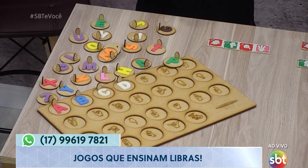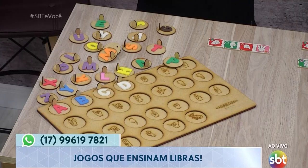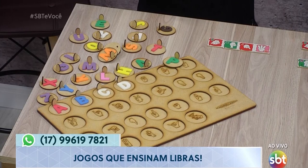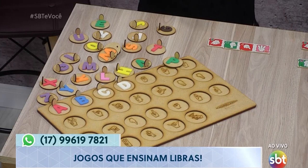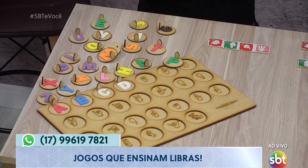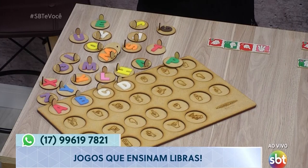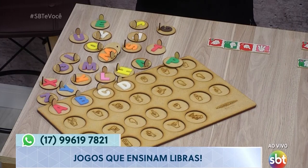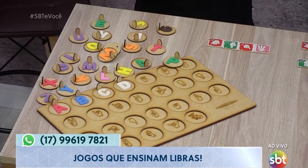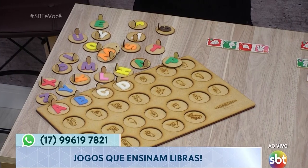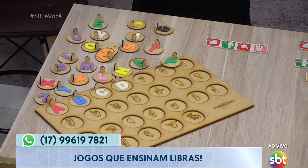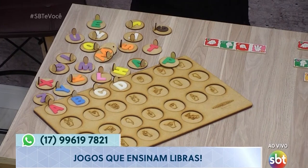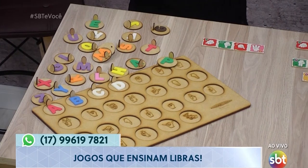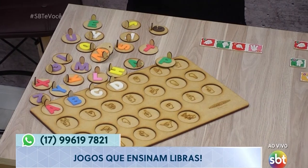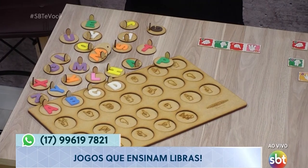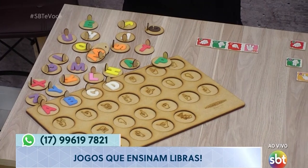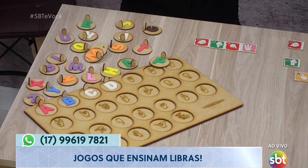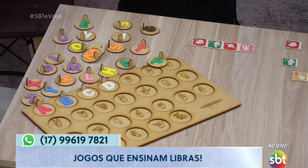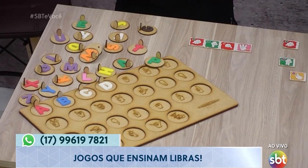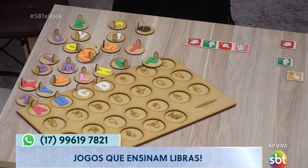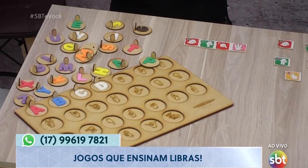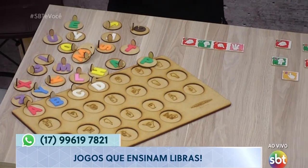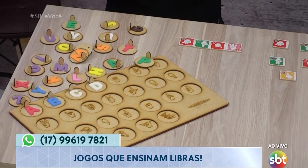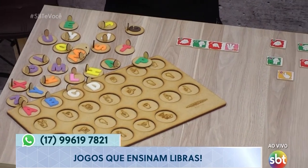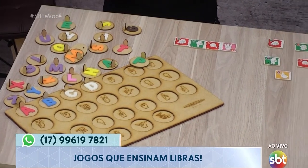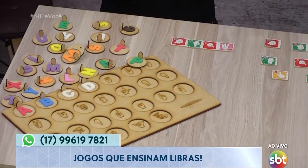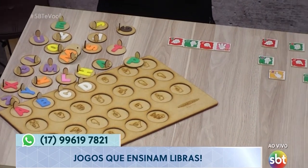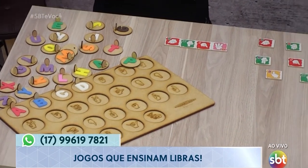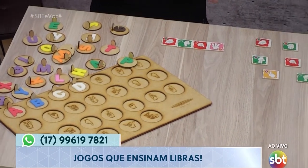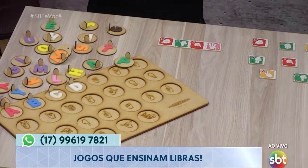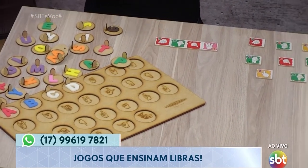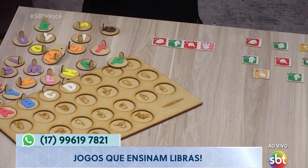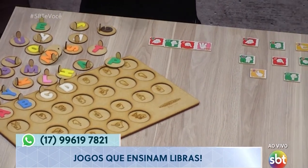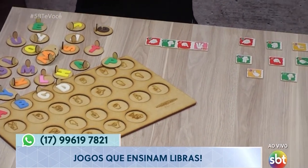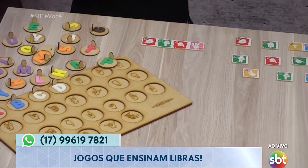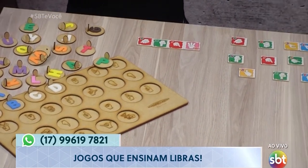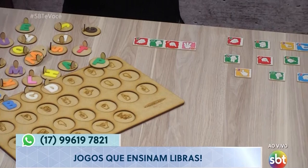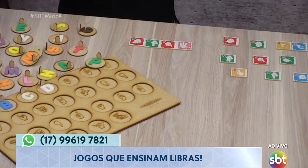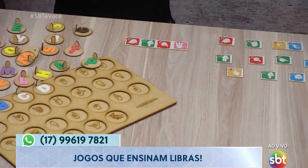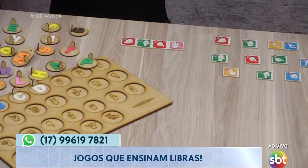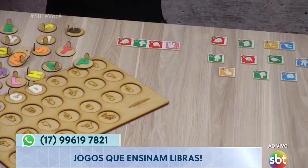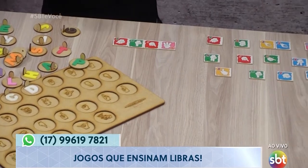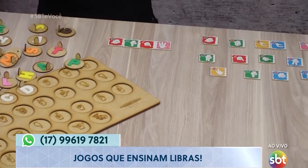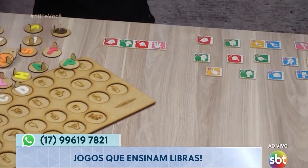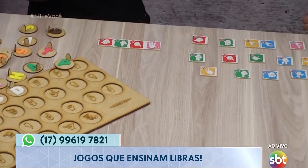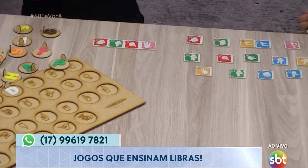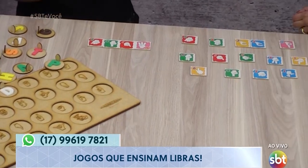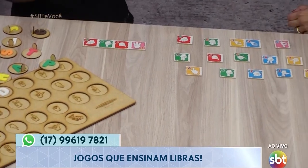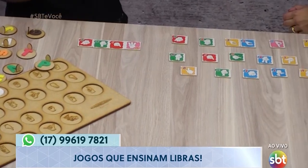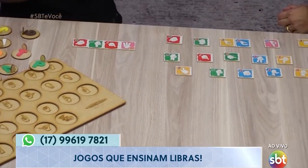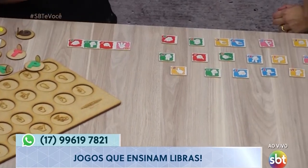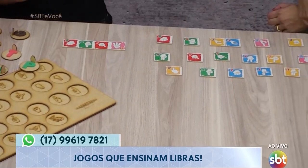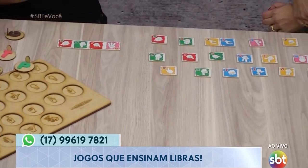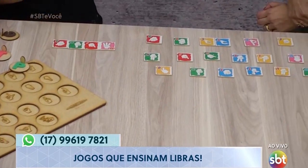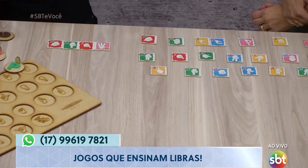atuo com crianças surdas pela rede municipal de ensino. Então, essas crianças, elas estão em escolas regulares,